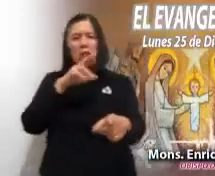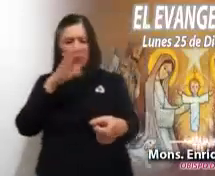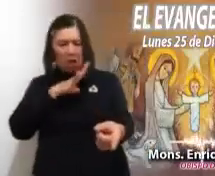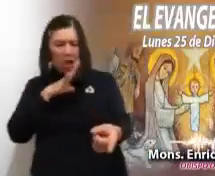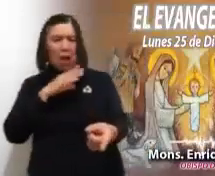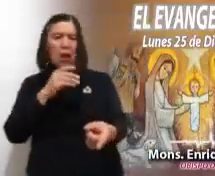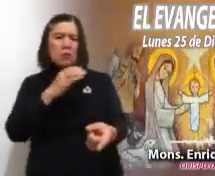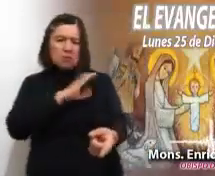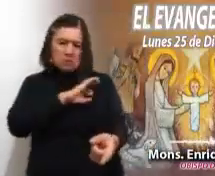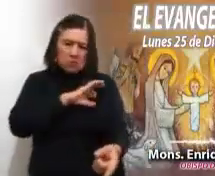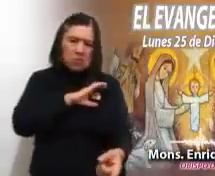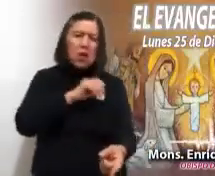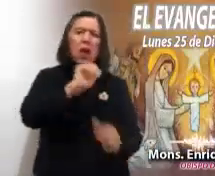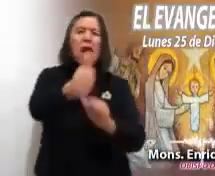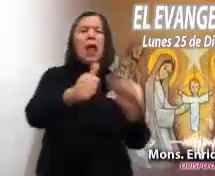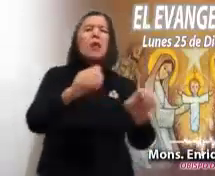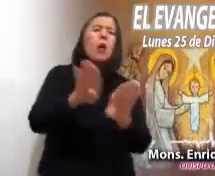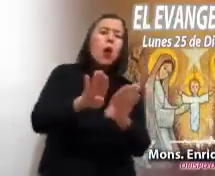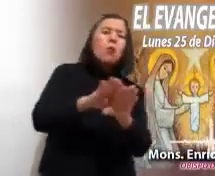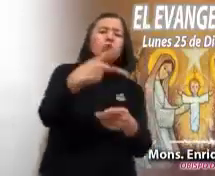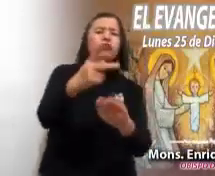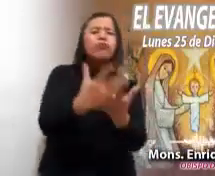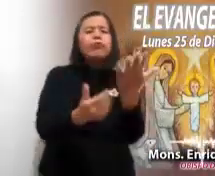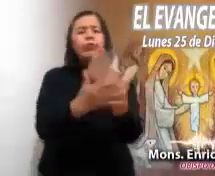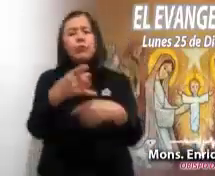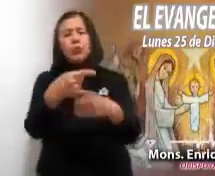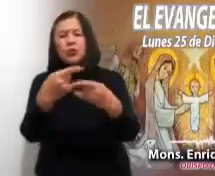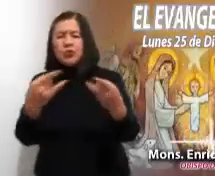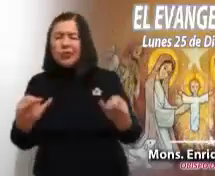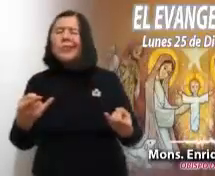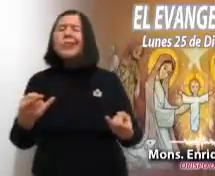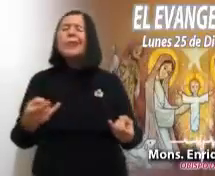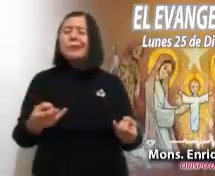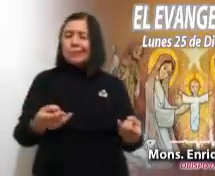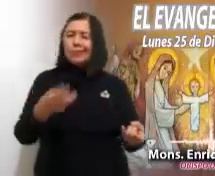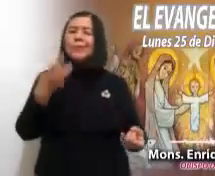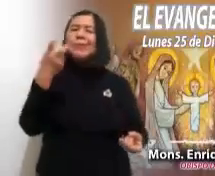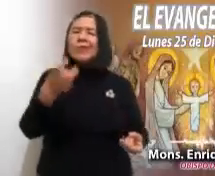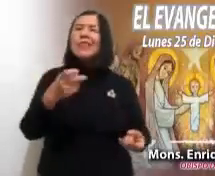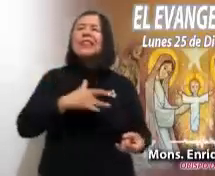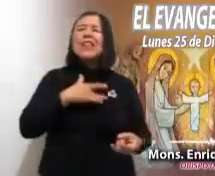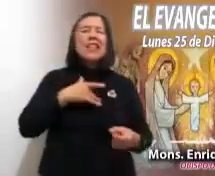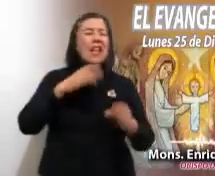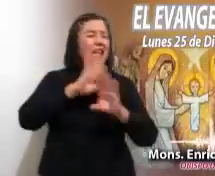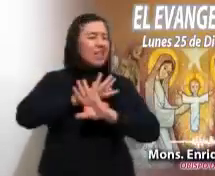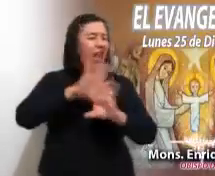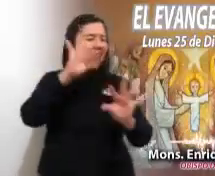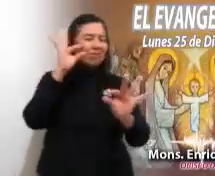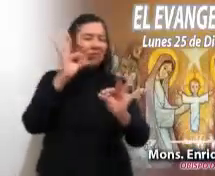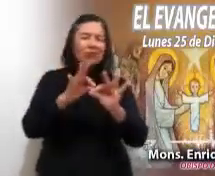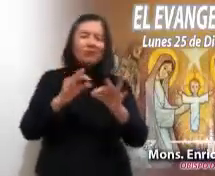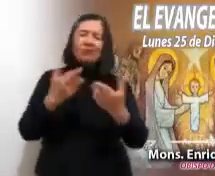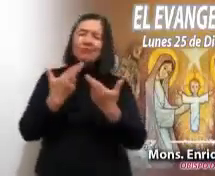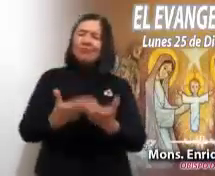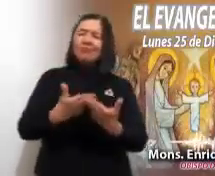y construyendo su propia historia. Entonces será plena nuestra alegría.